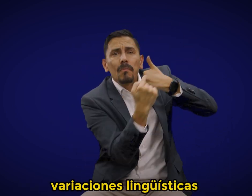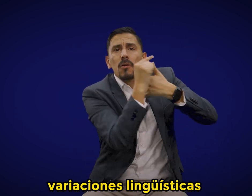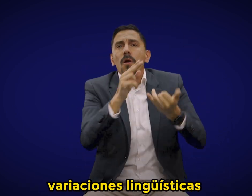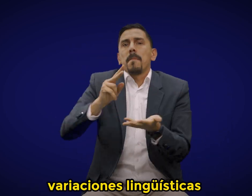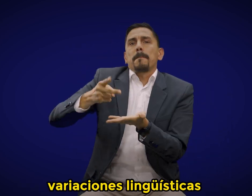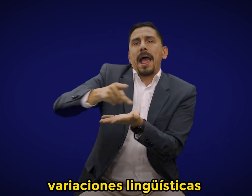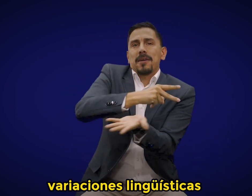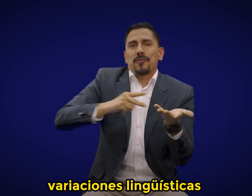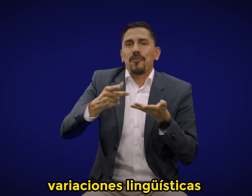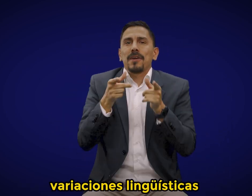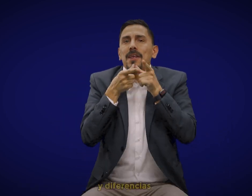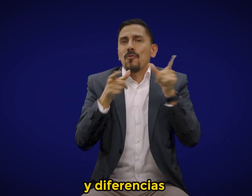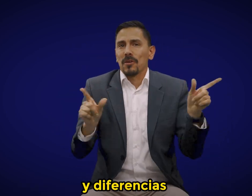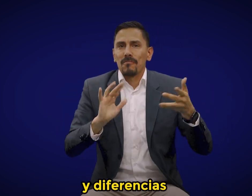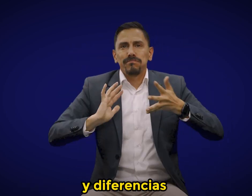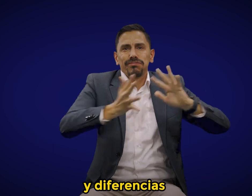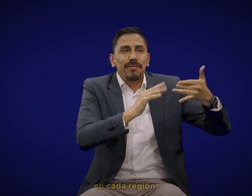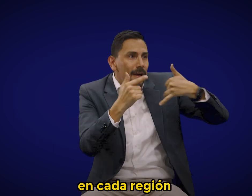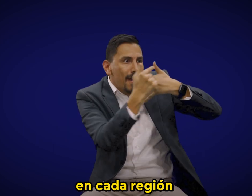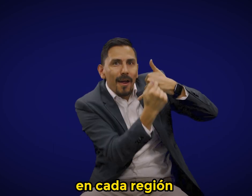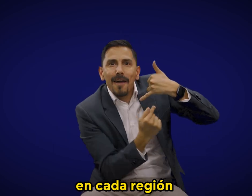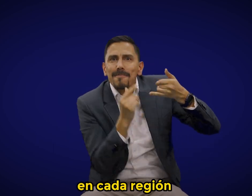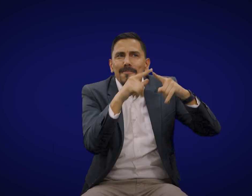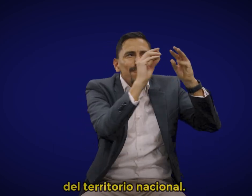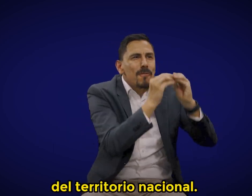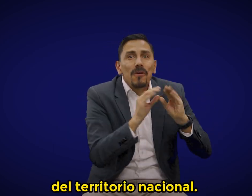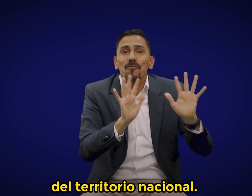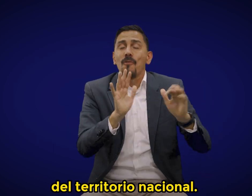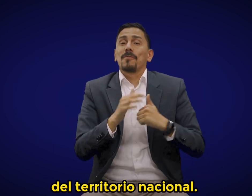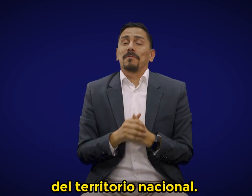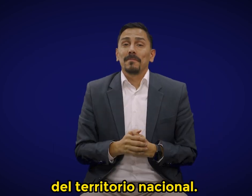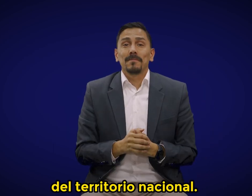variaciones lingüísticas y diferencias en cada región del territorio nacional.